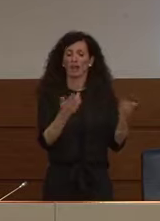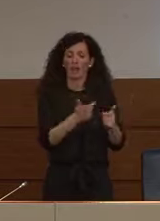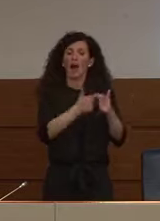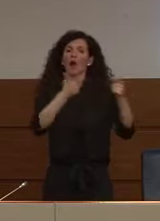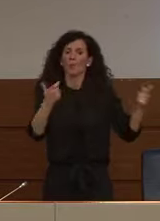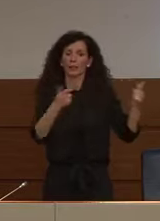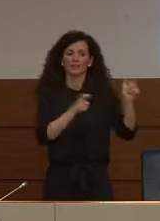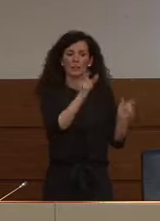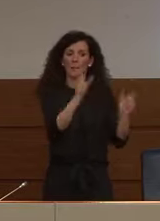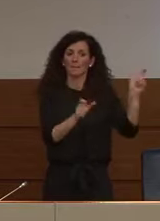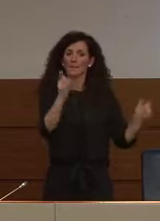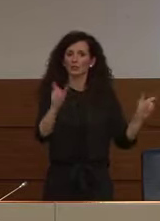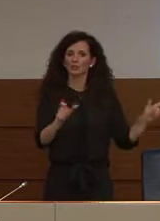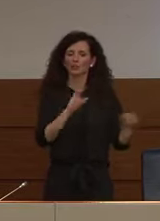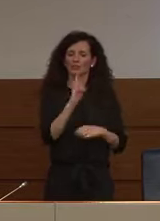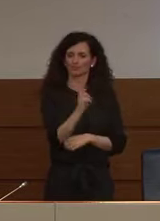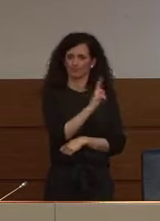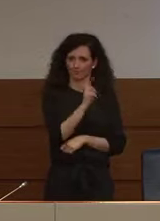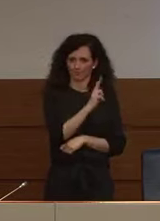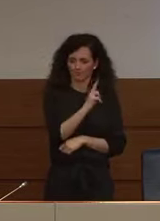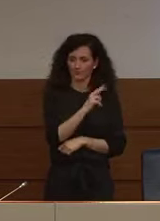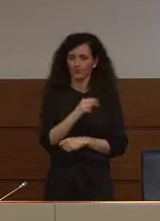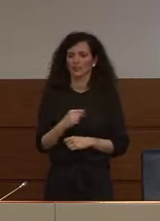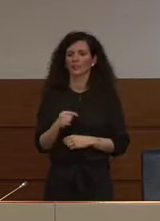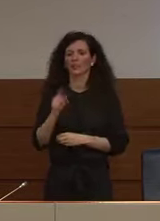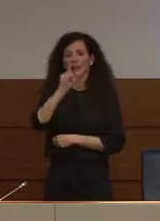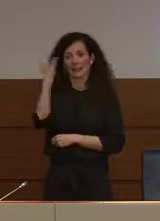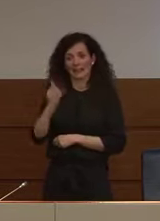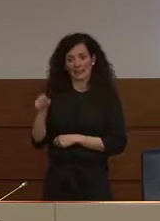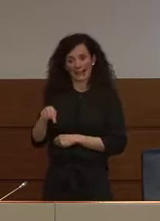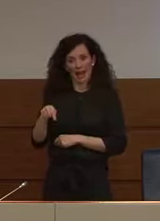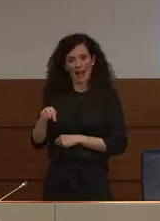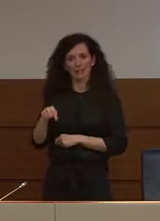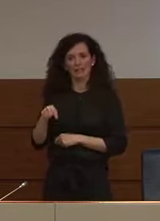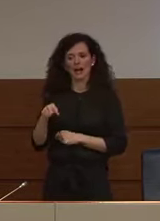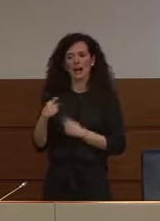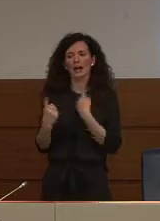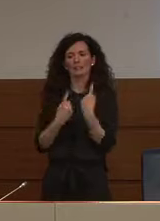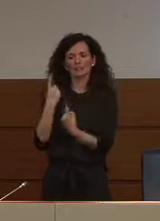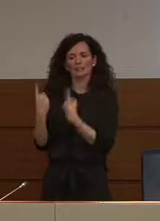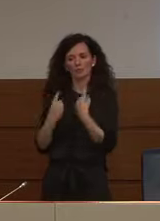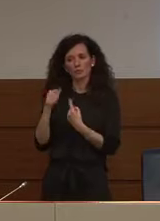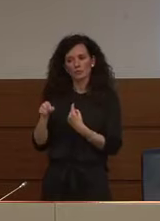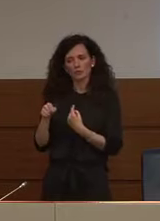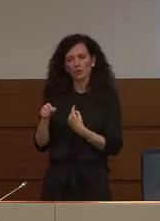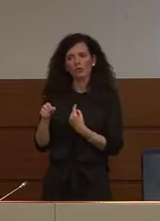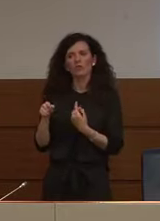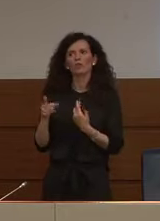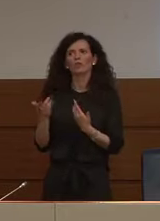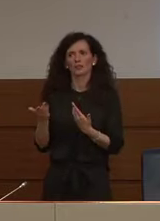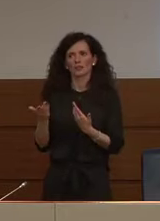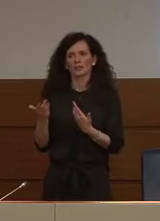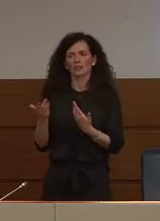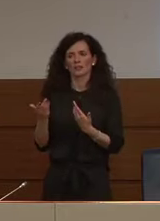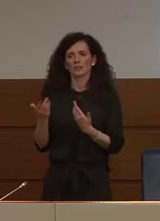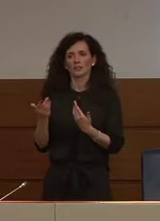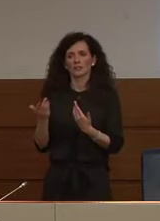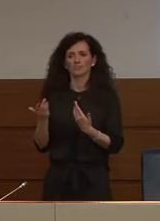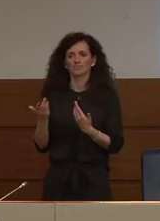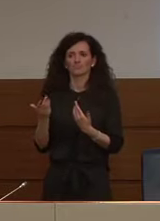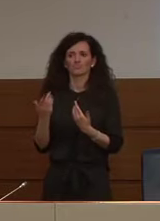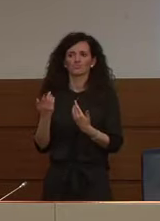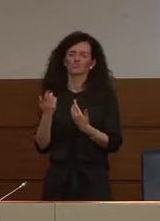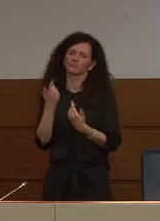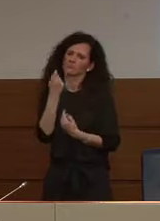fanno in Italia contiamo invece che la situazione sia significativamente diversa